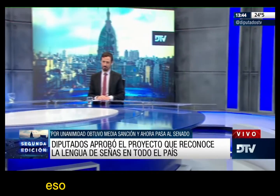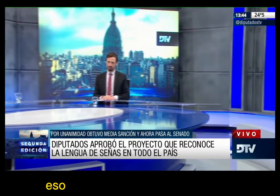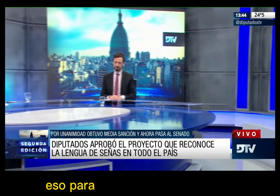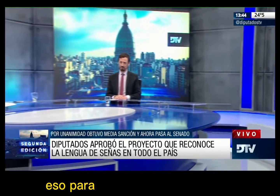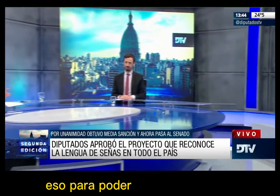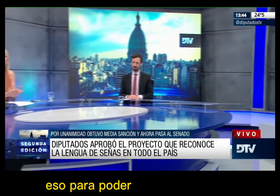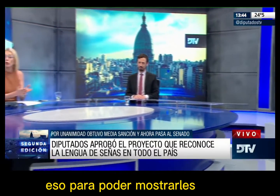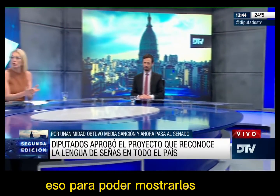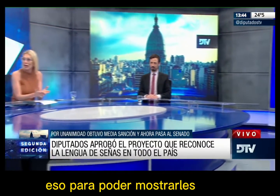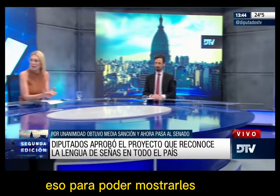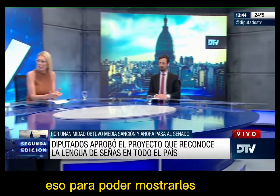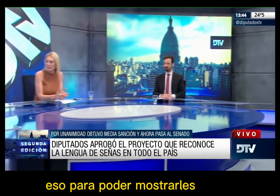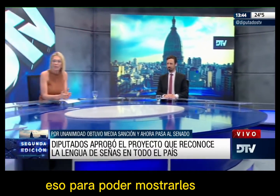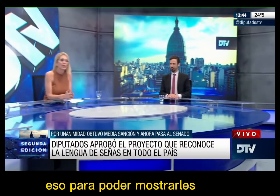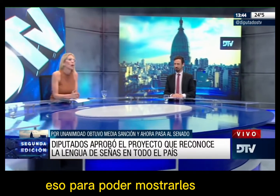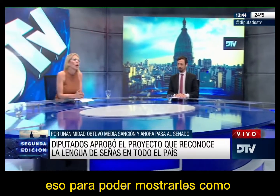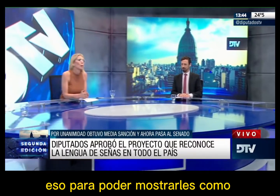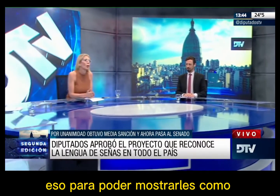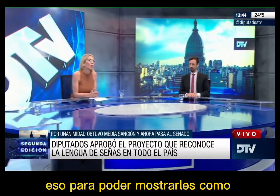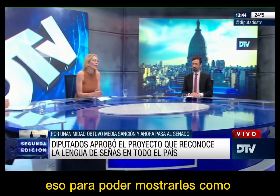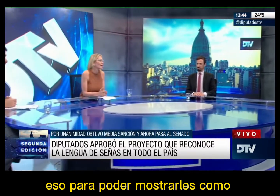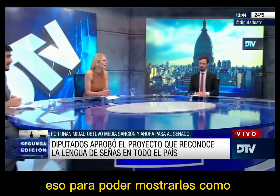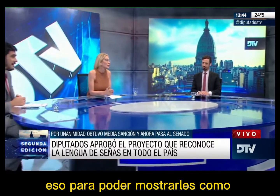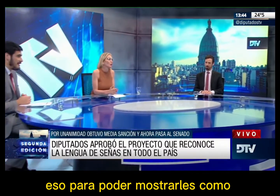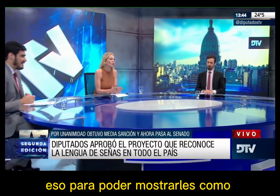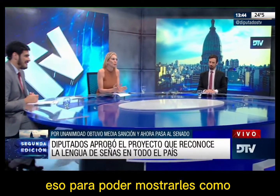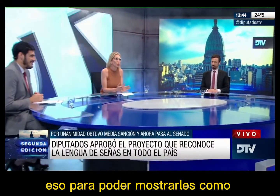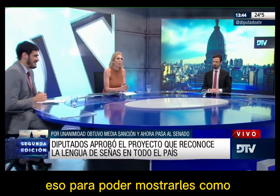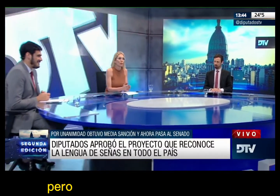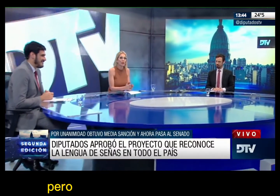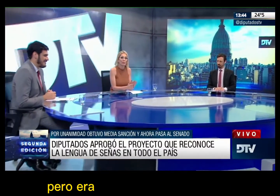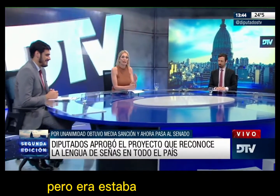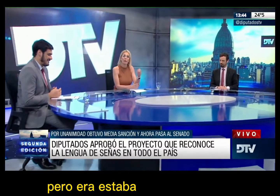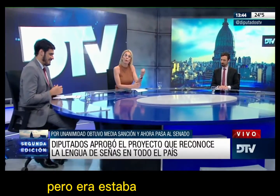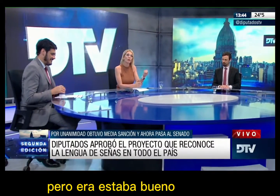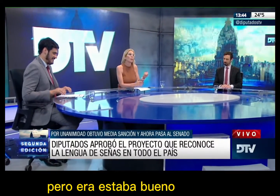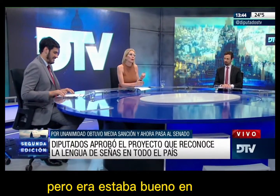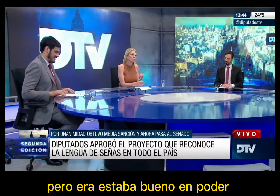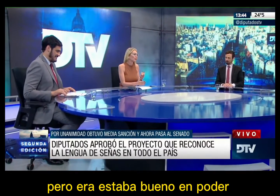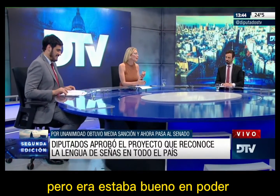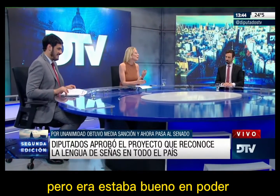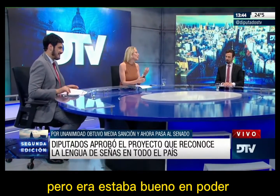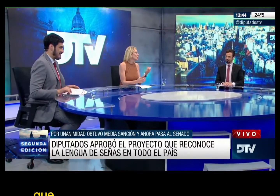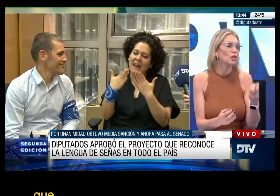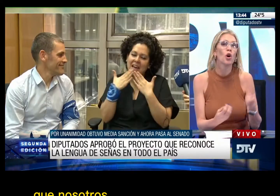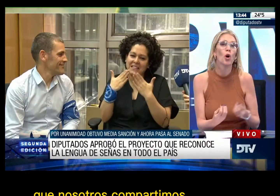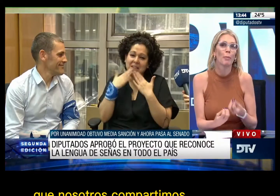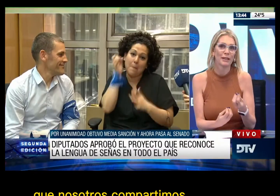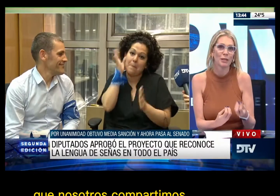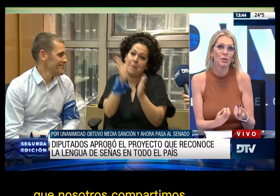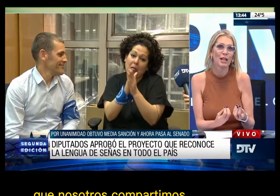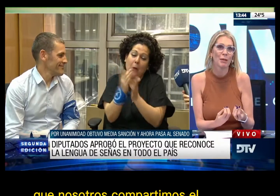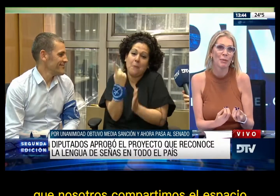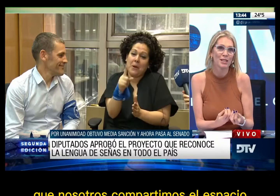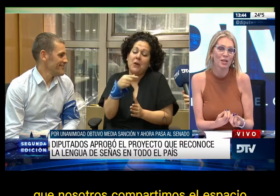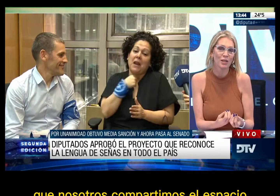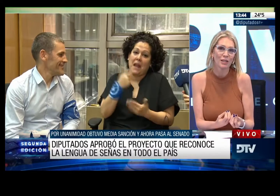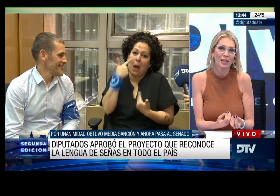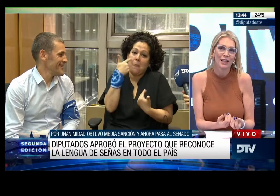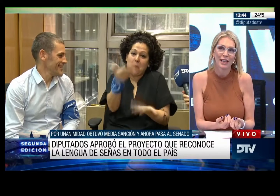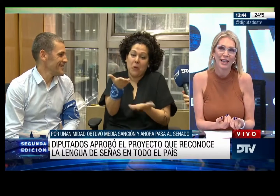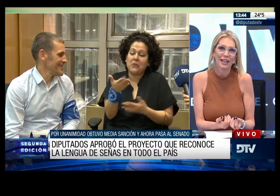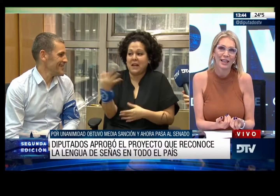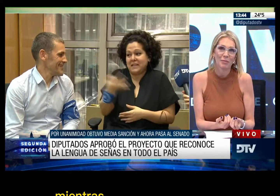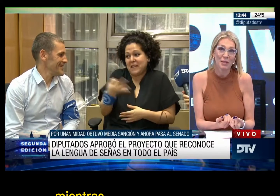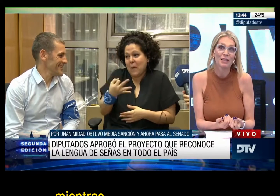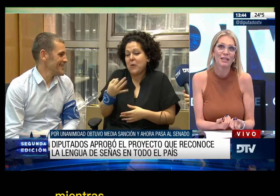nosotros. Eso para poder mostrarles cómo... Gracias, chicos, y perdón, pero estaba bueno en poder mostrar que nosotros compartimos el espacio